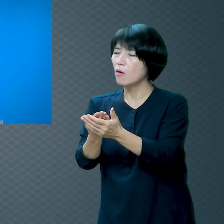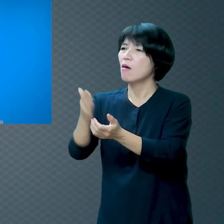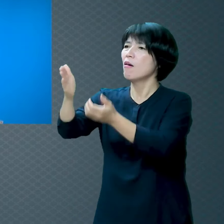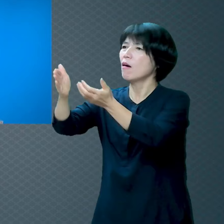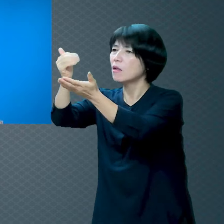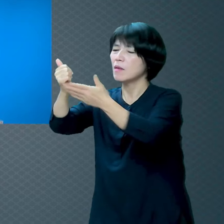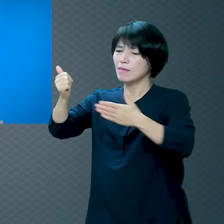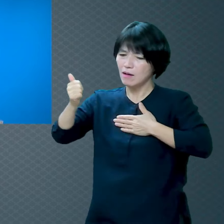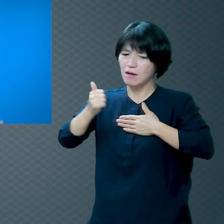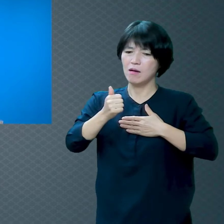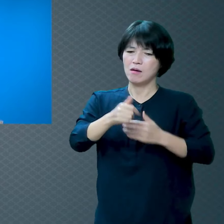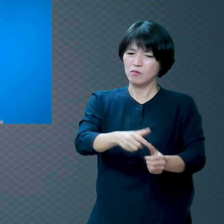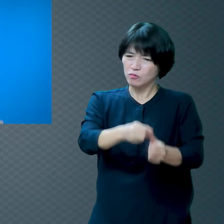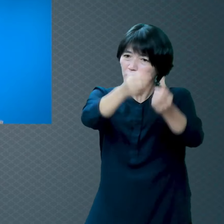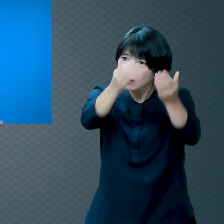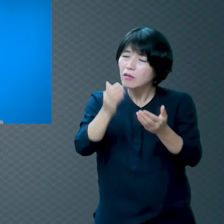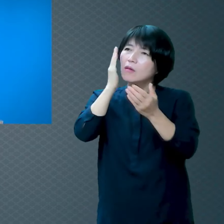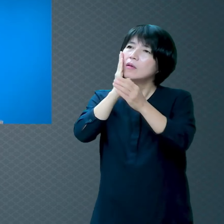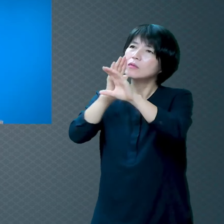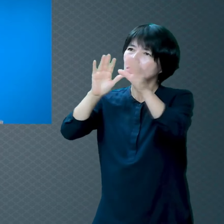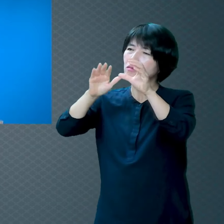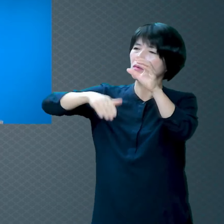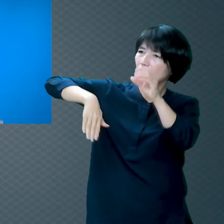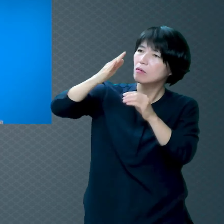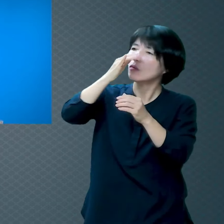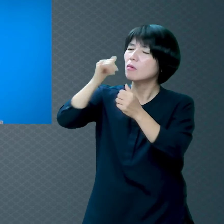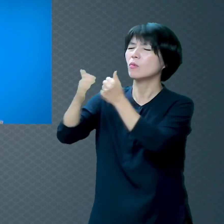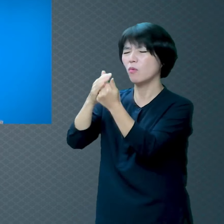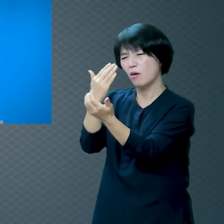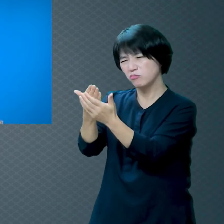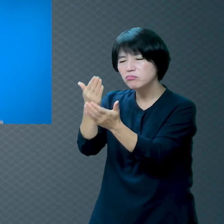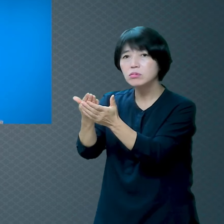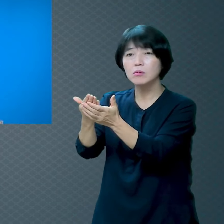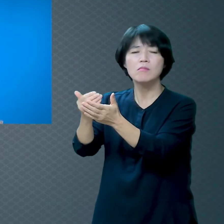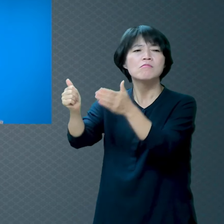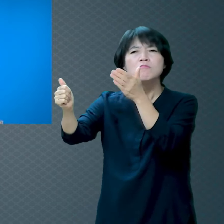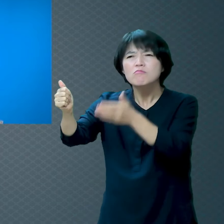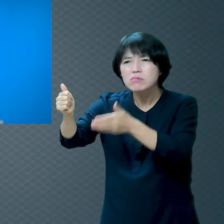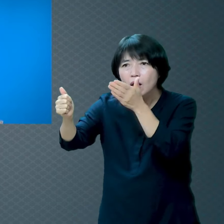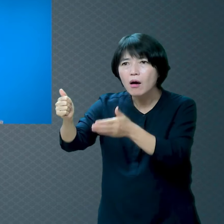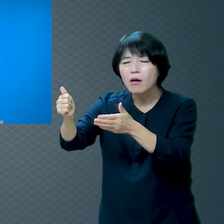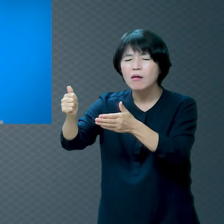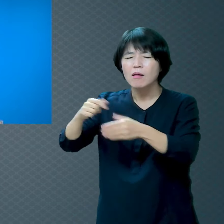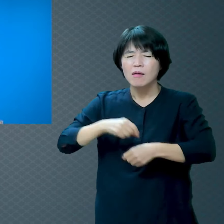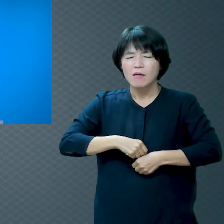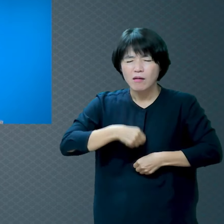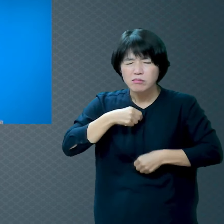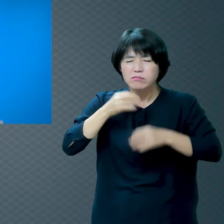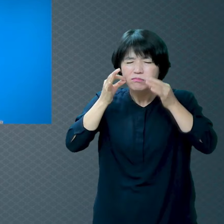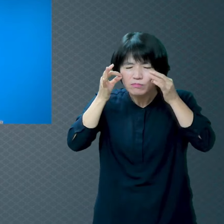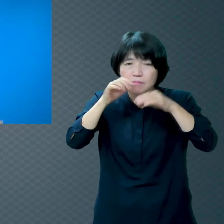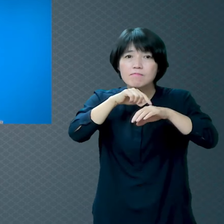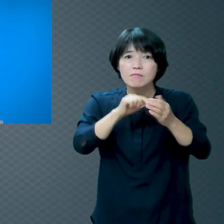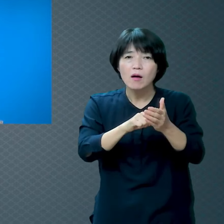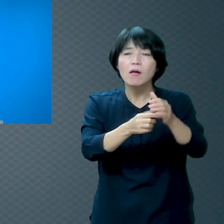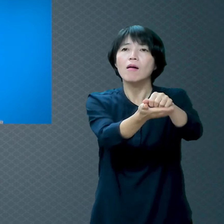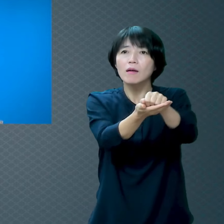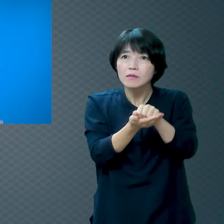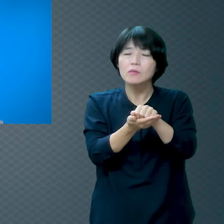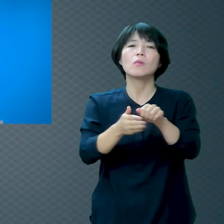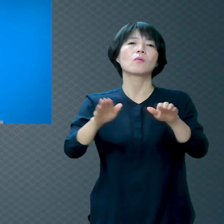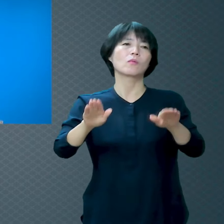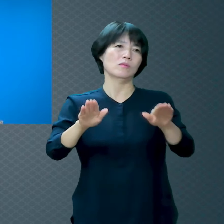나를 고쳐서 천국 갈 수 있게 도와주십시오 그 마음을 갖는 게 오늘의